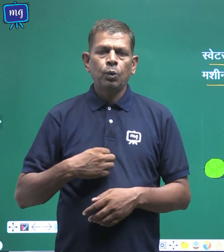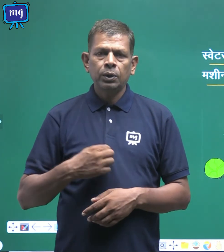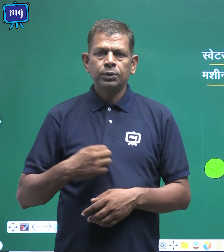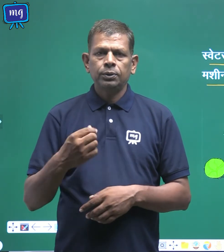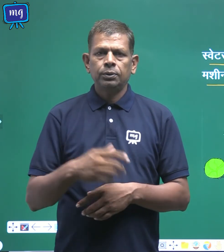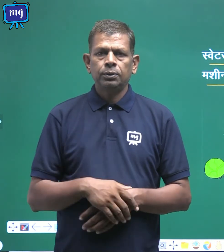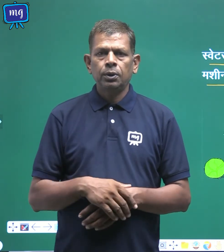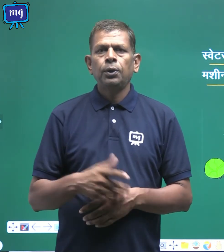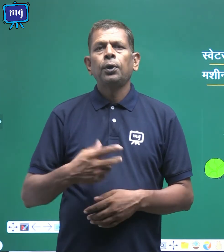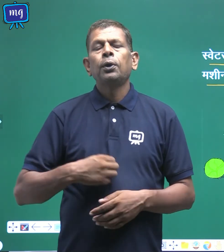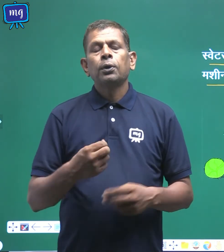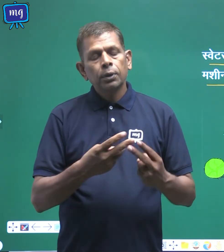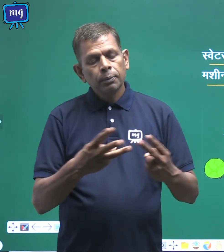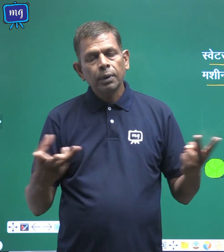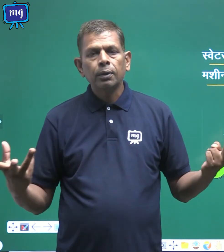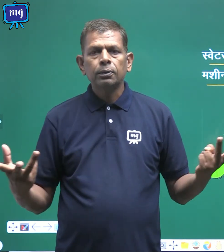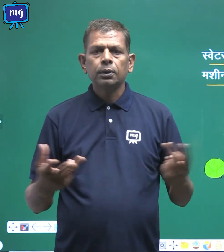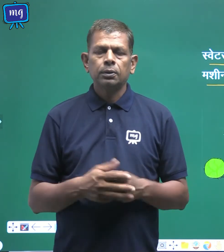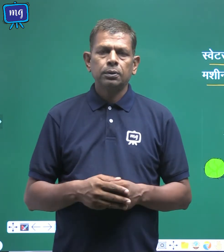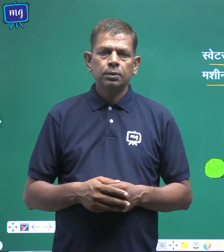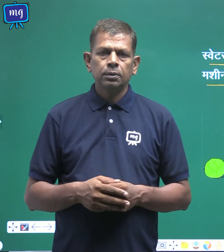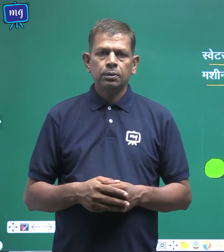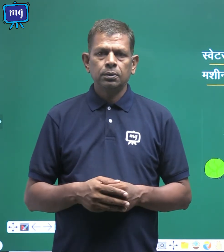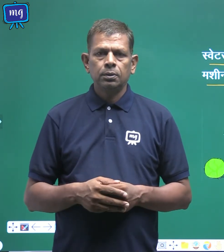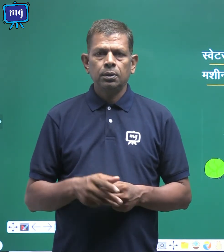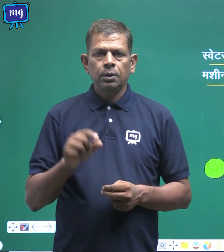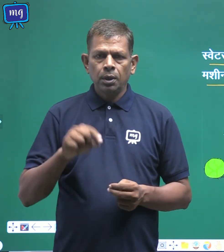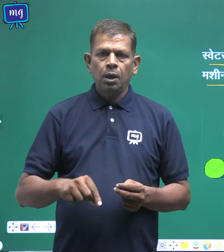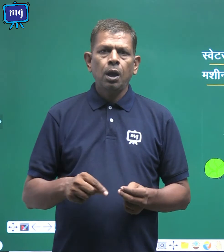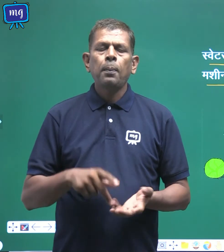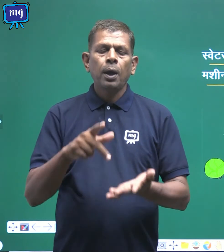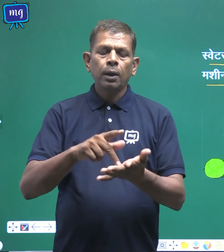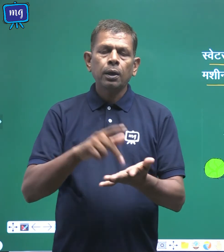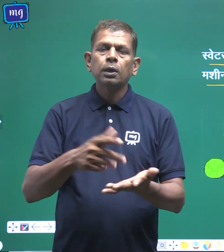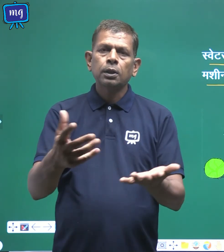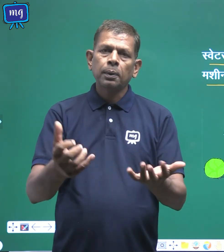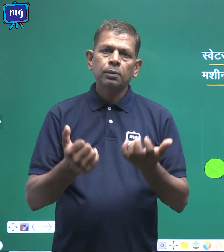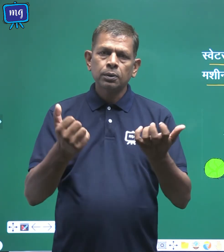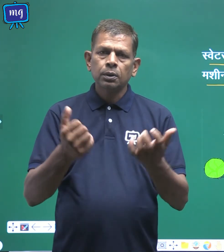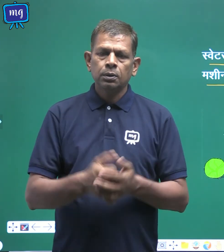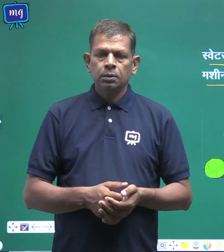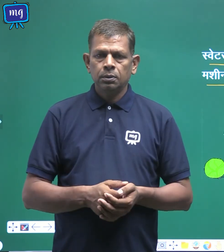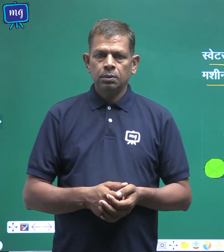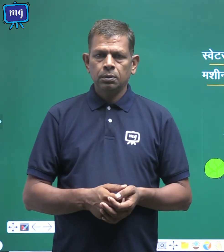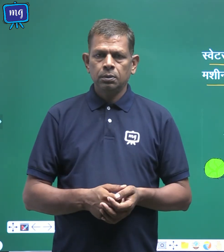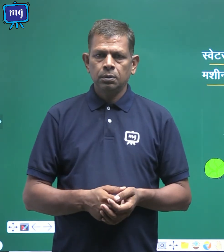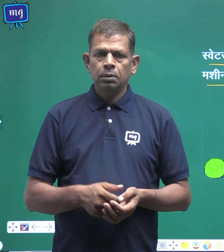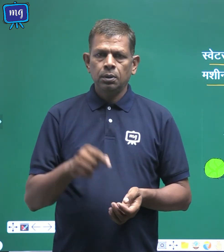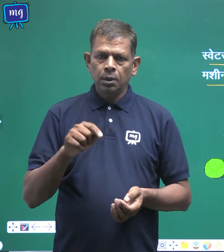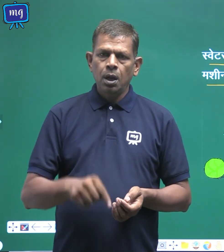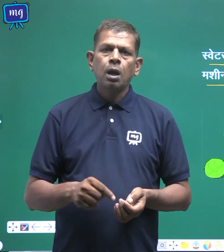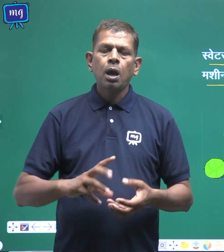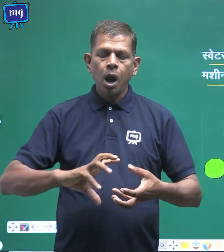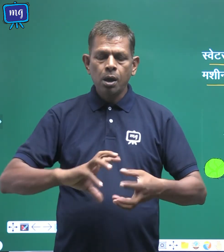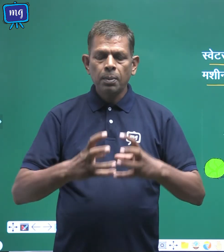कितने प्रकार के होते हैं और यह हमें कहां से प्राप्त होते हैं इनका